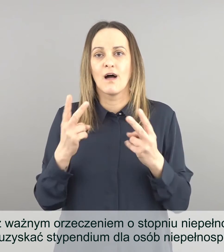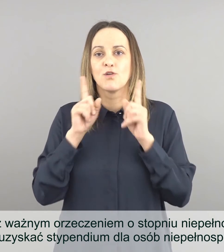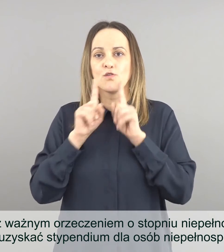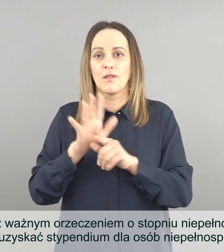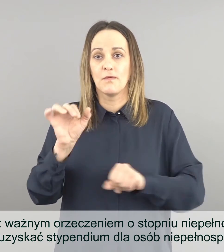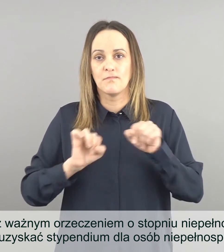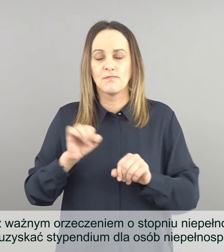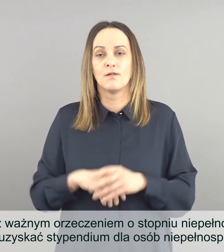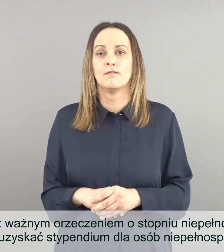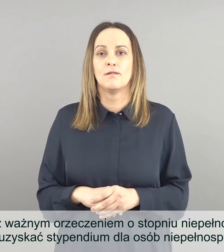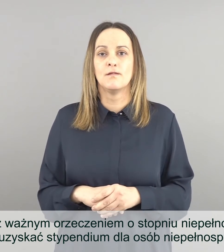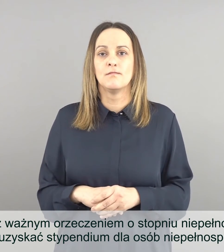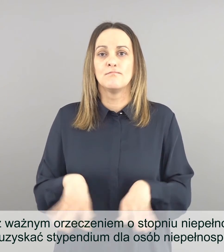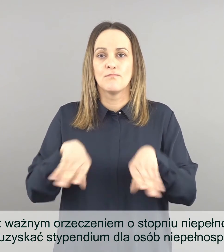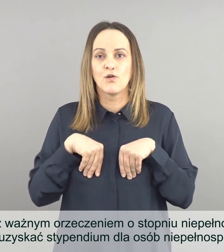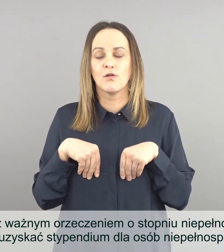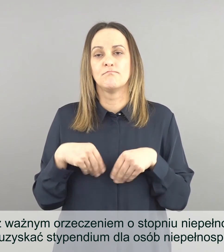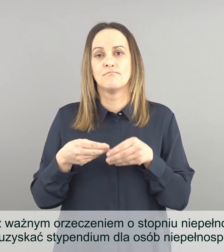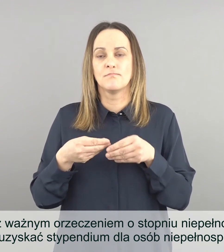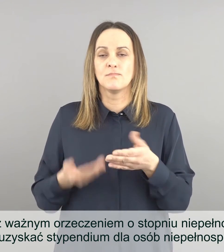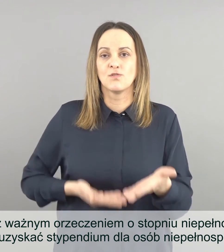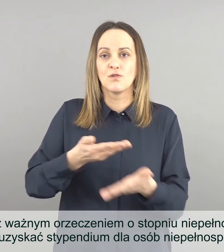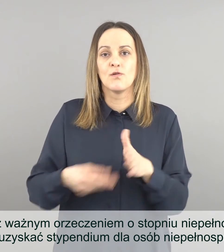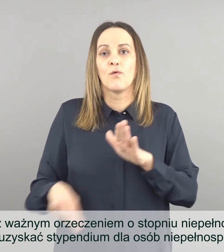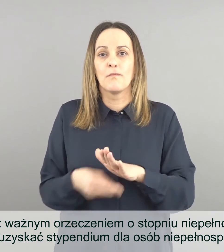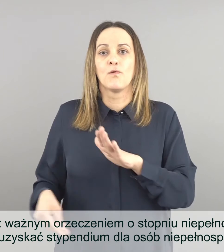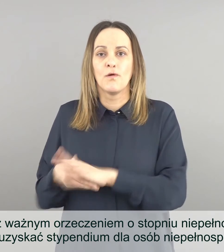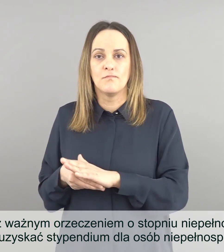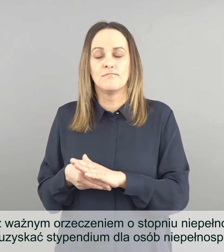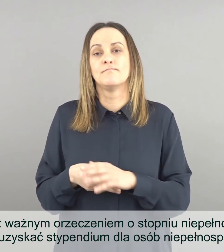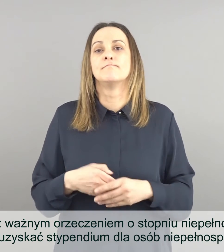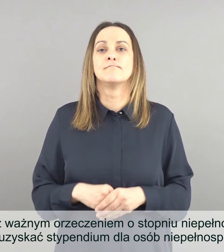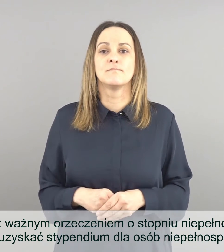o stopniu niepełnosprawności mogą uzyskać stypendium dla osób niepełnosprawnych.